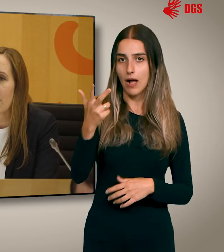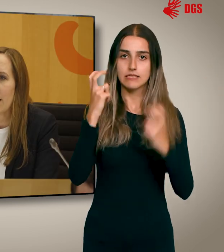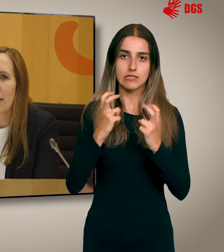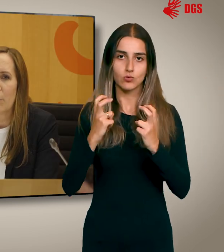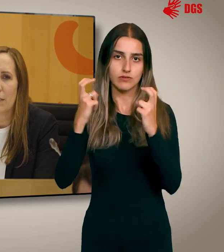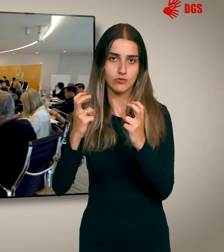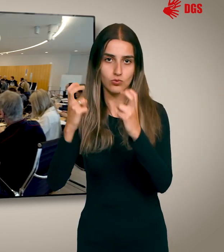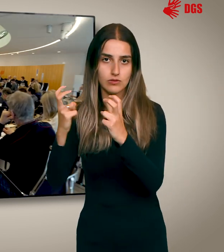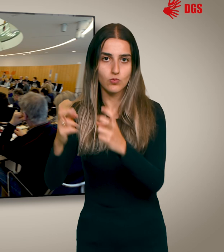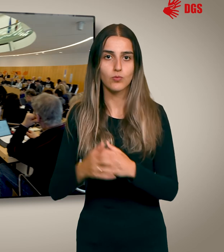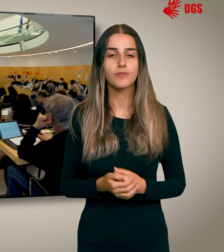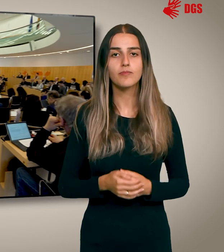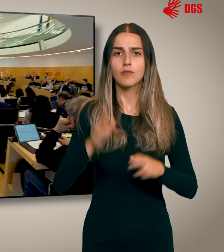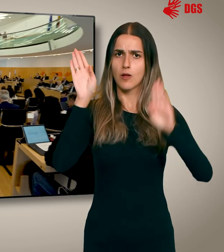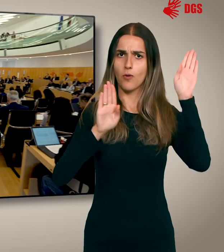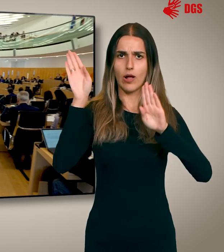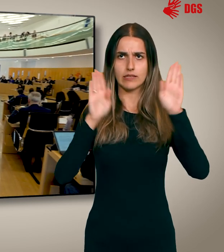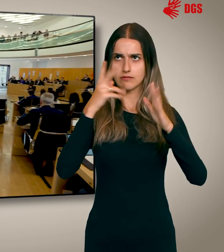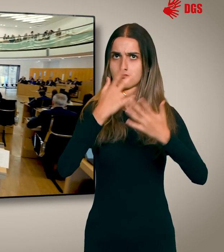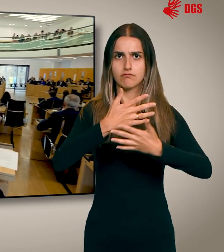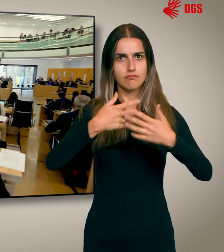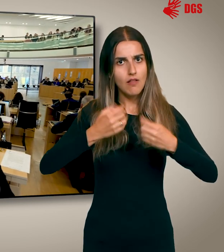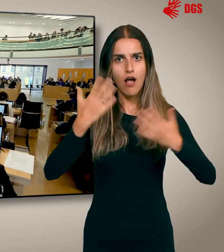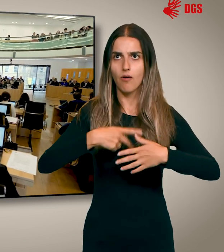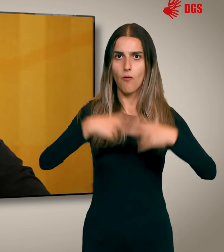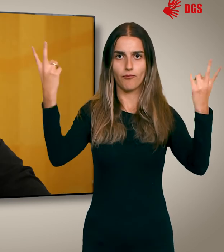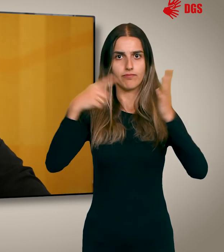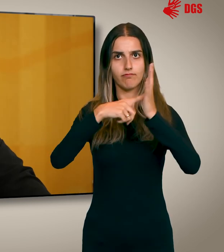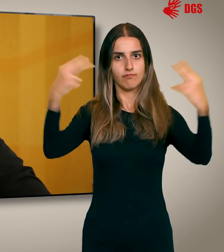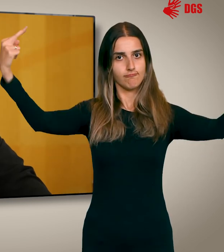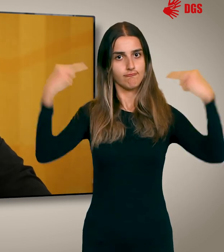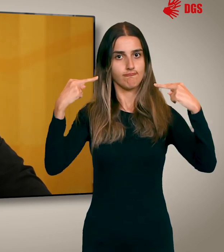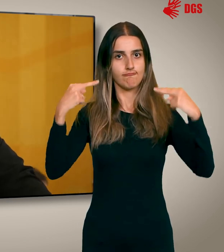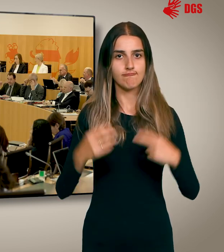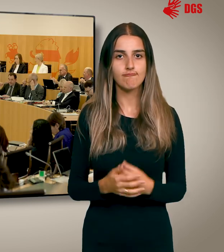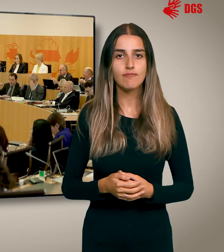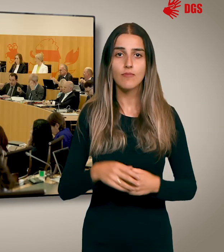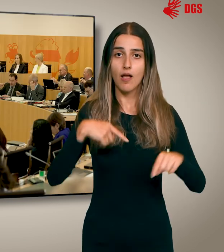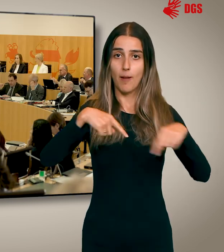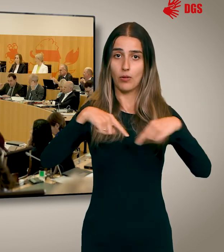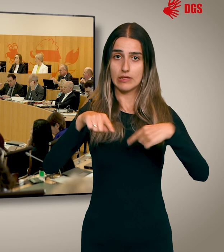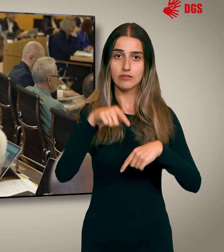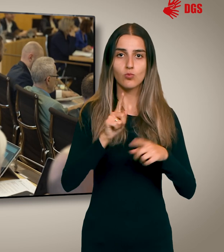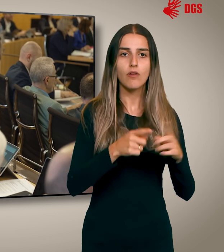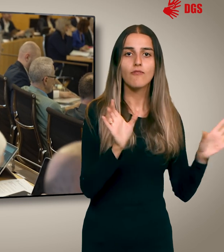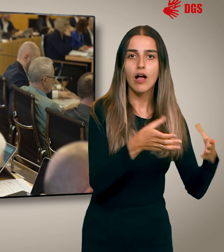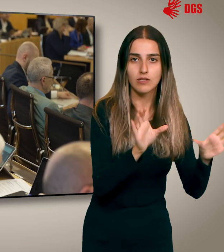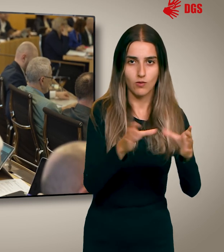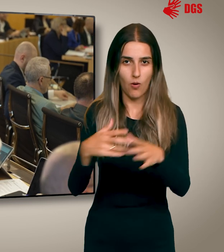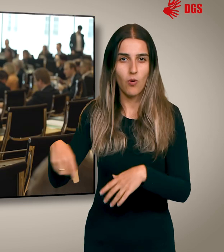Sitzungstage. Unsere Demokratie wird an diesem Ort ganz besonders sichtbar. Denn die Abgeordneten und ihre Fraktionen üben während der